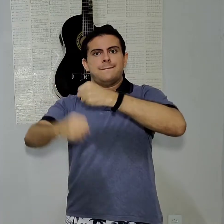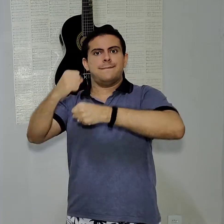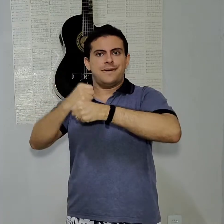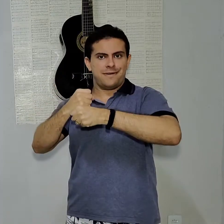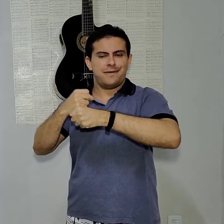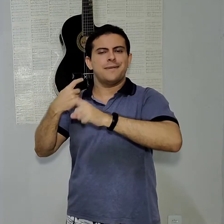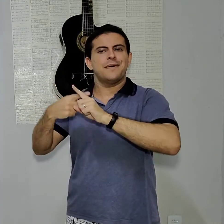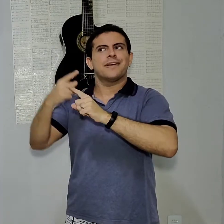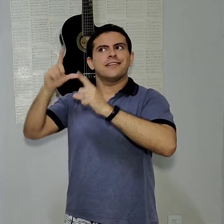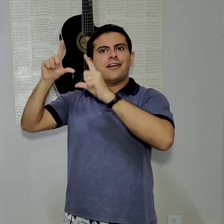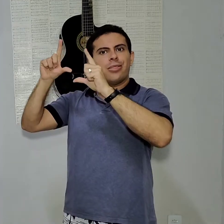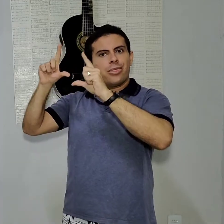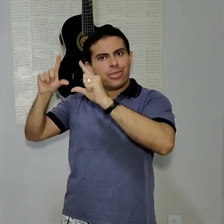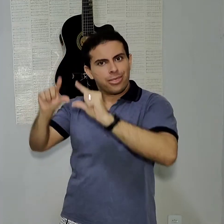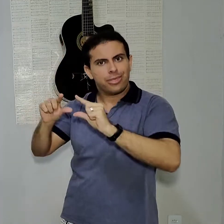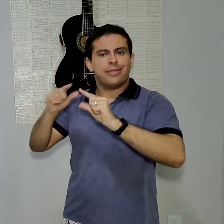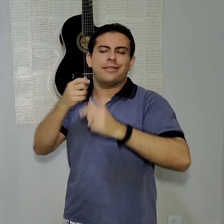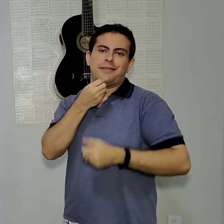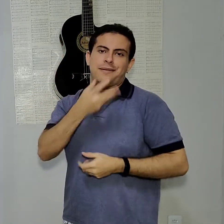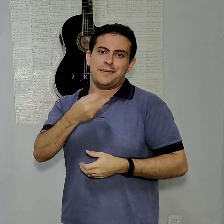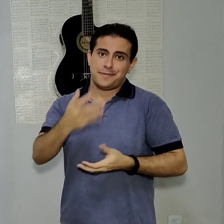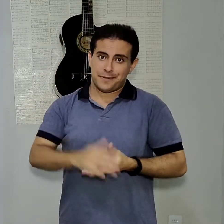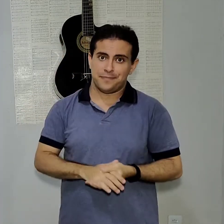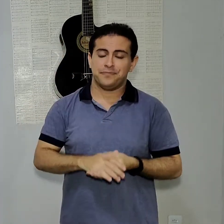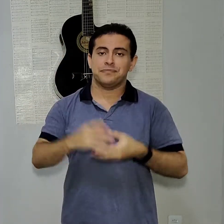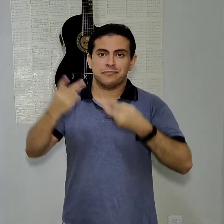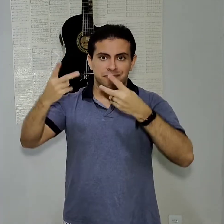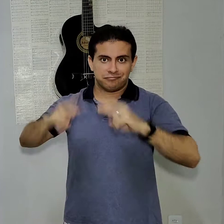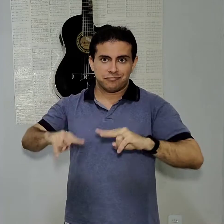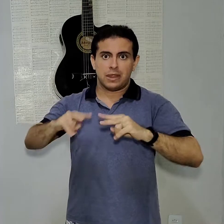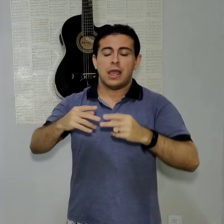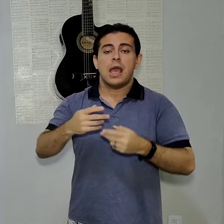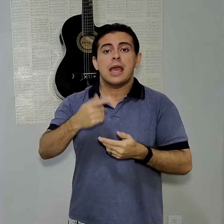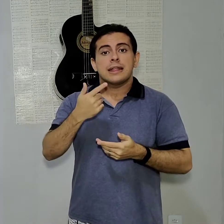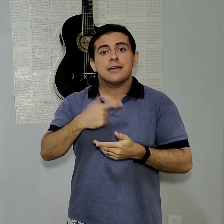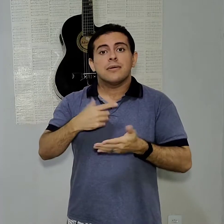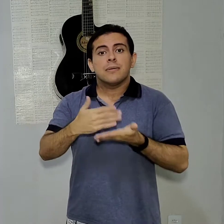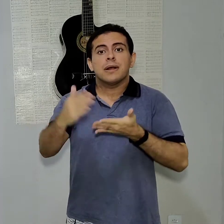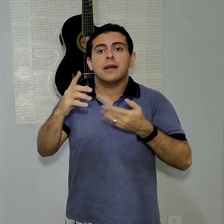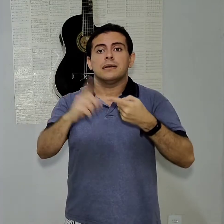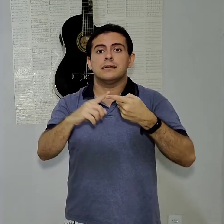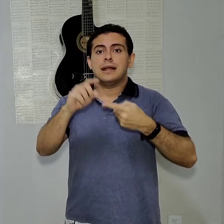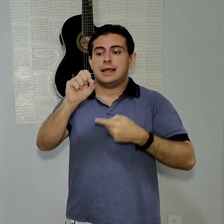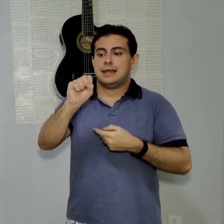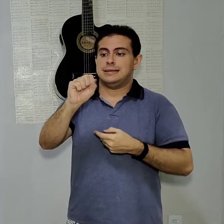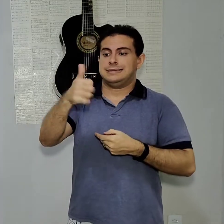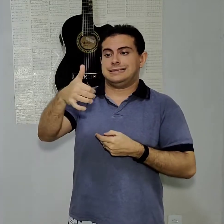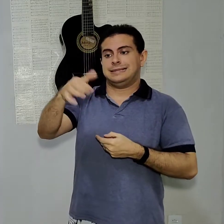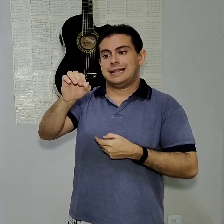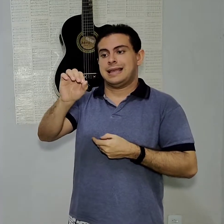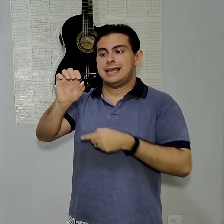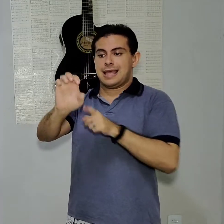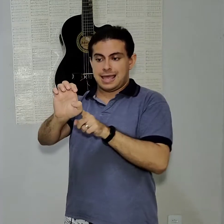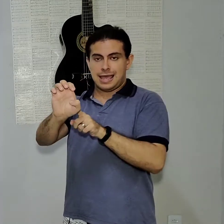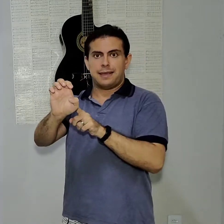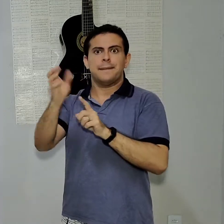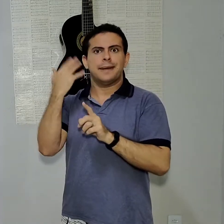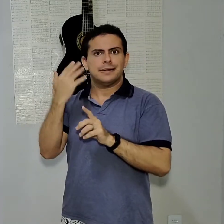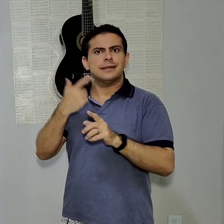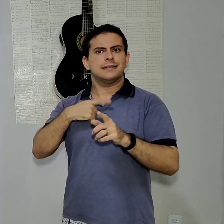bem melhor. E, para começar, vamos o S10Z. Que teve promoções aí de cerca de R$1.800 e alguma